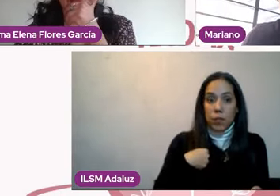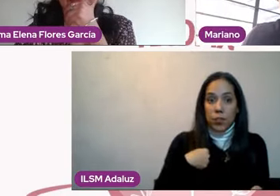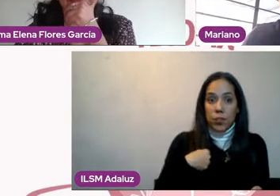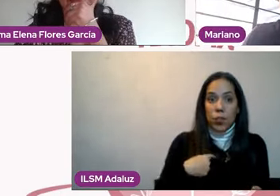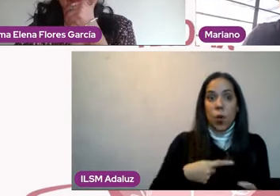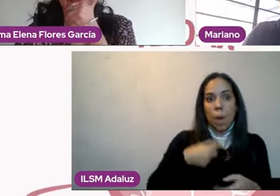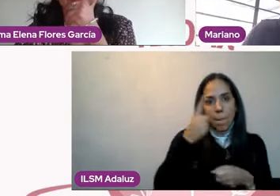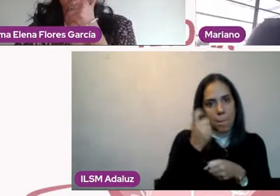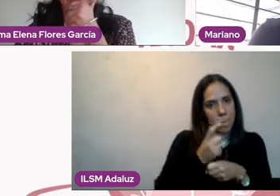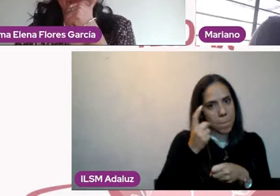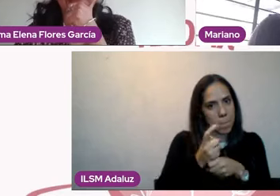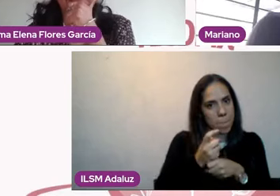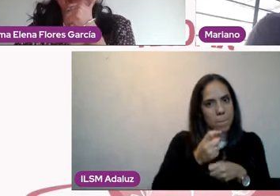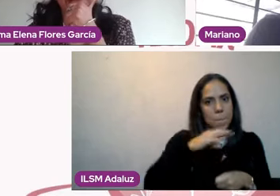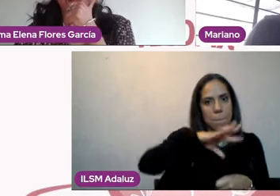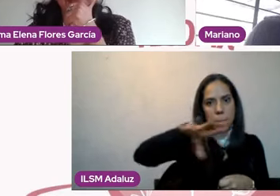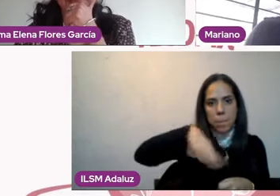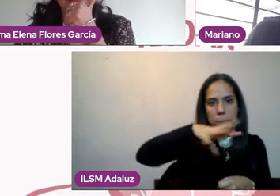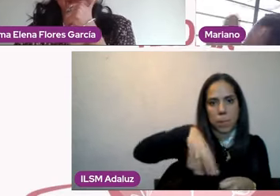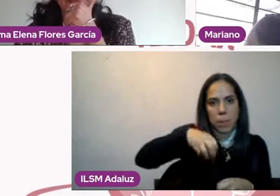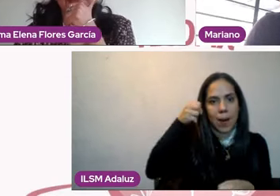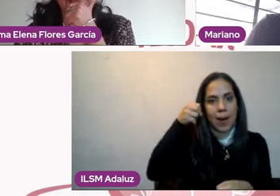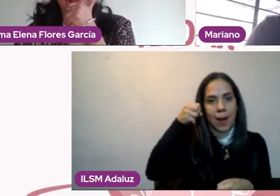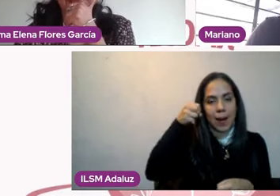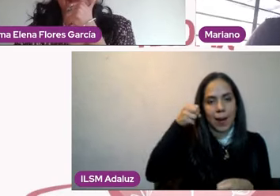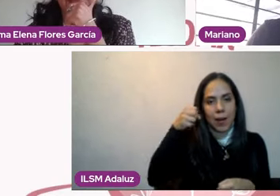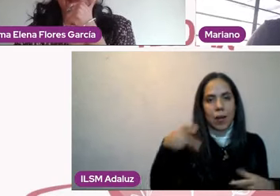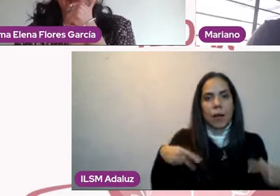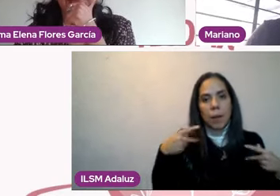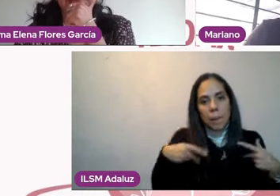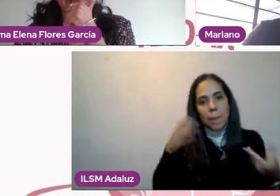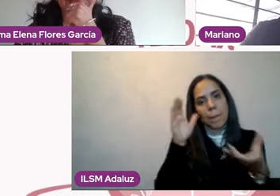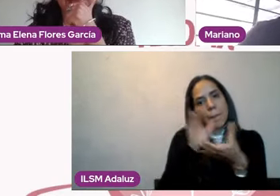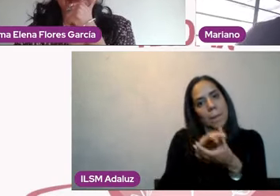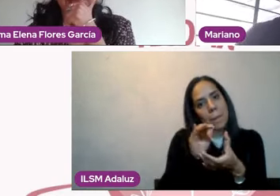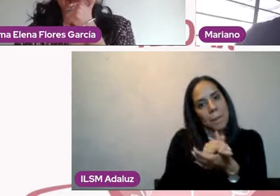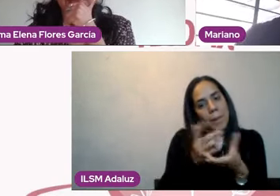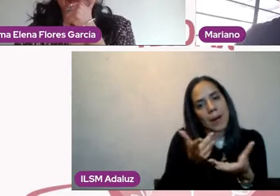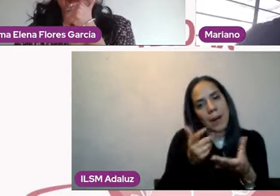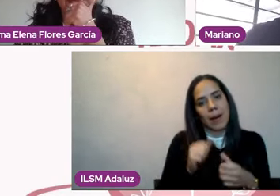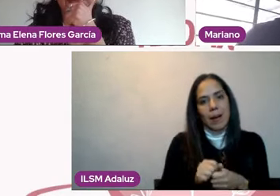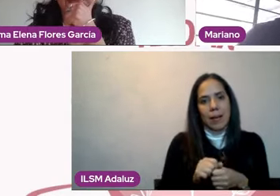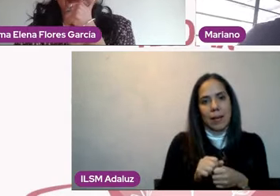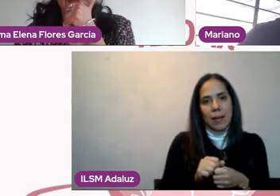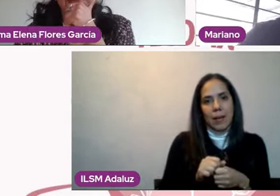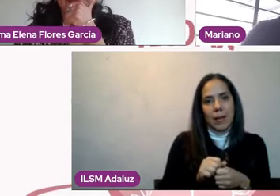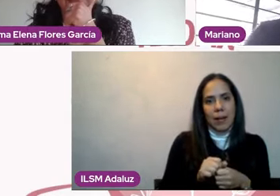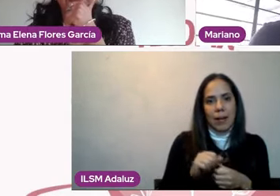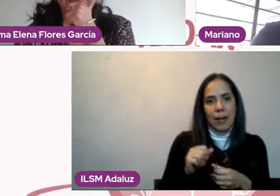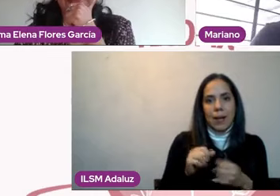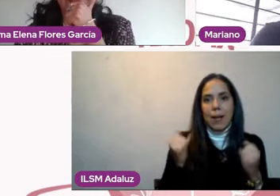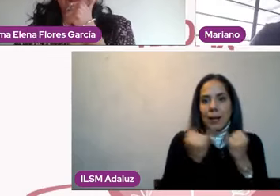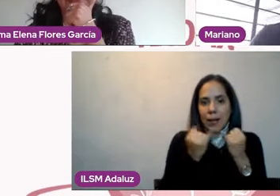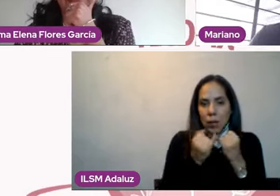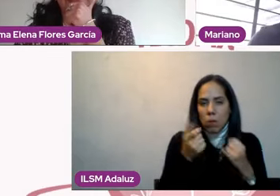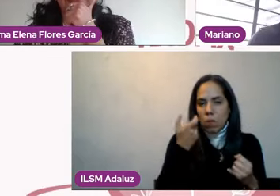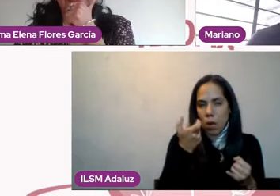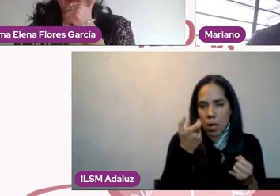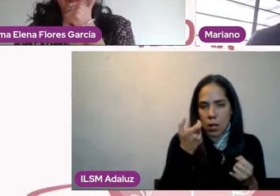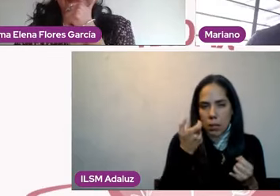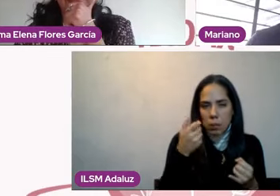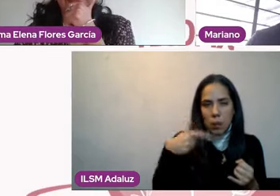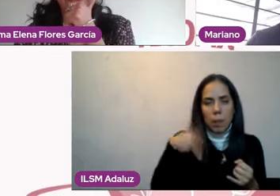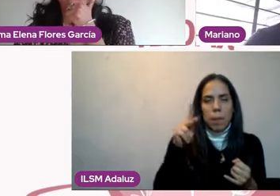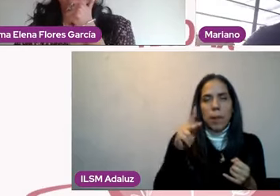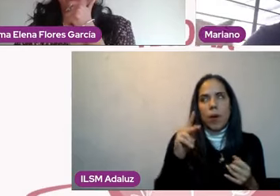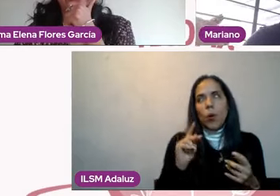solvencia. Si yo llego a esa pareja eligiendo una pareja a partir de la solvencia económica y espero una cosa súper